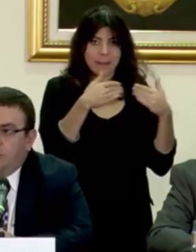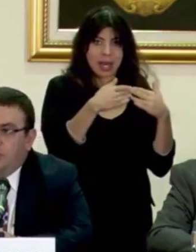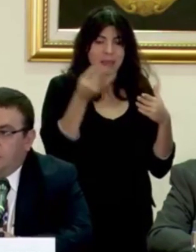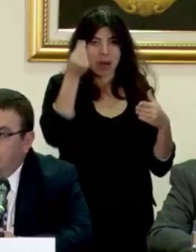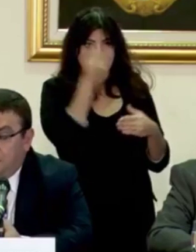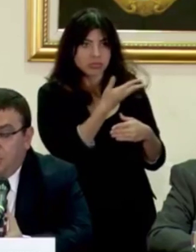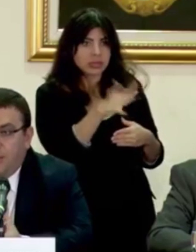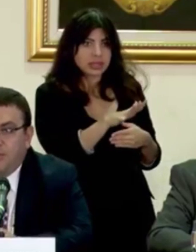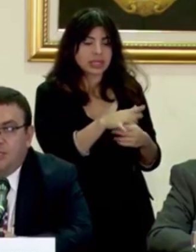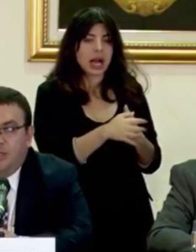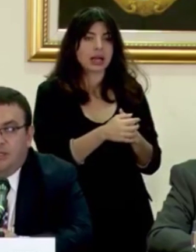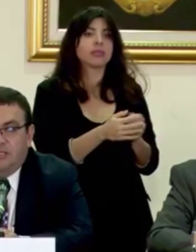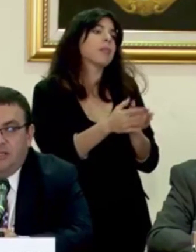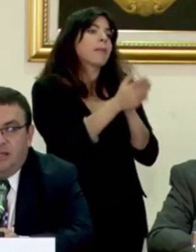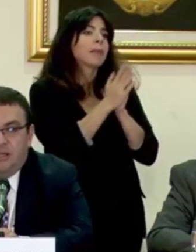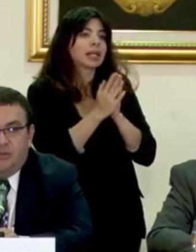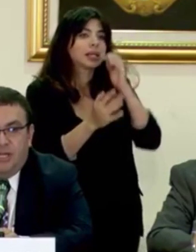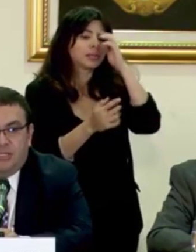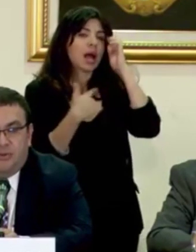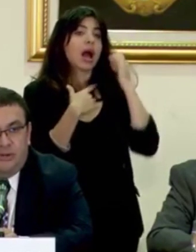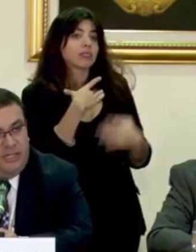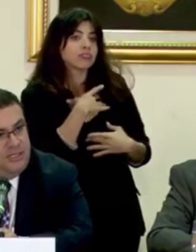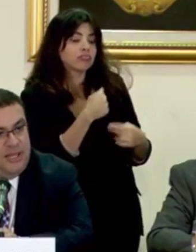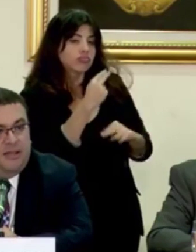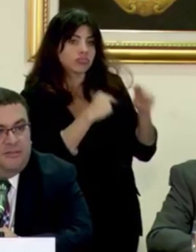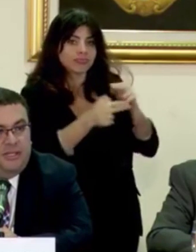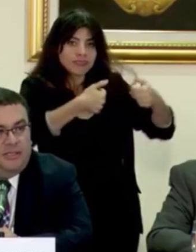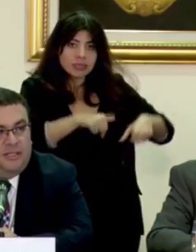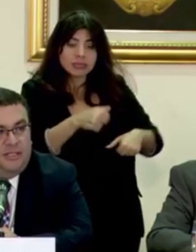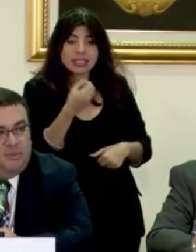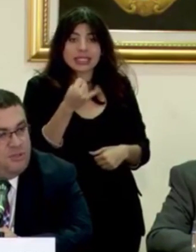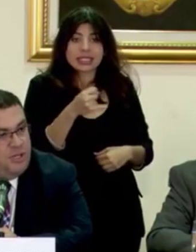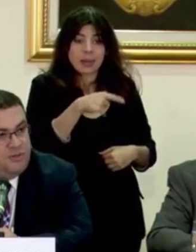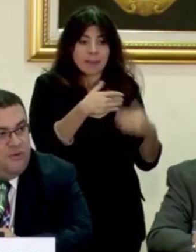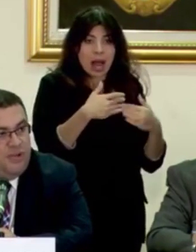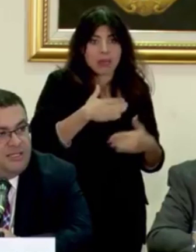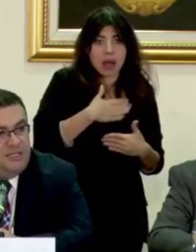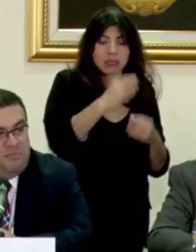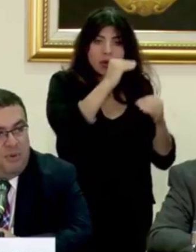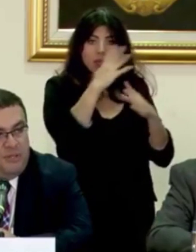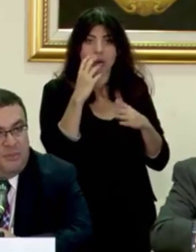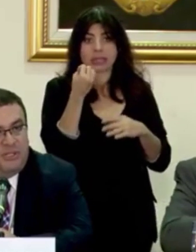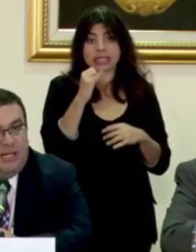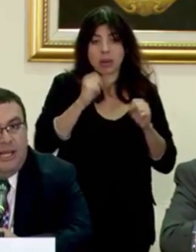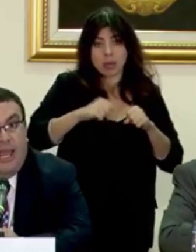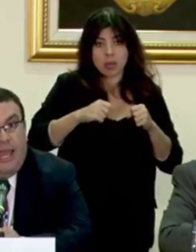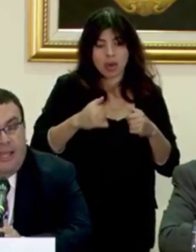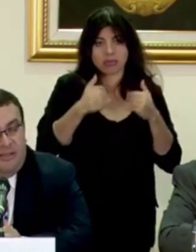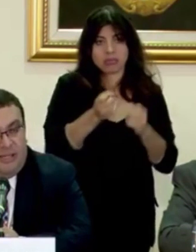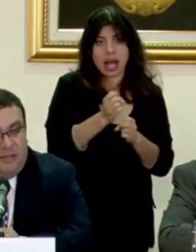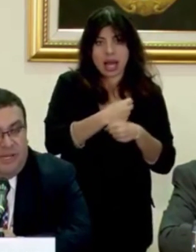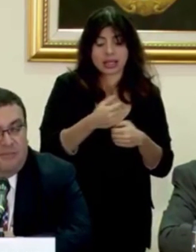preguntamos que si había interés en negociar este acuerdo y que si estaban en disposición que nos informaran si podríamos proceder